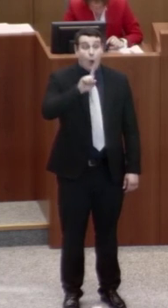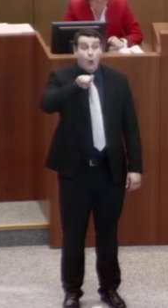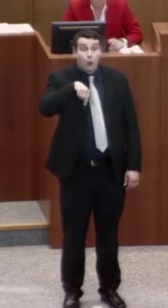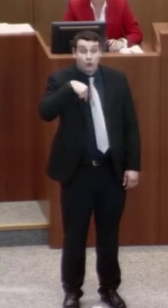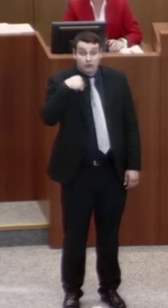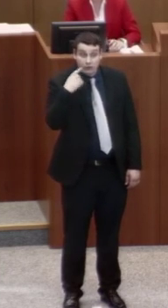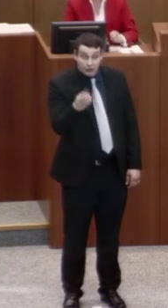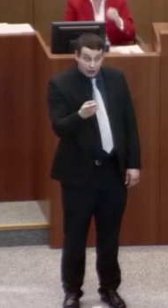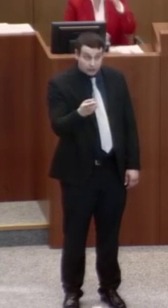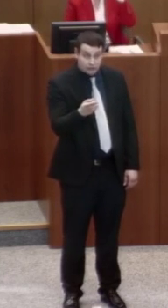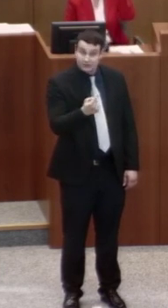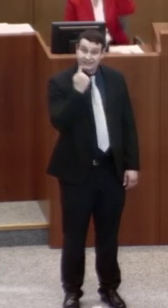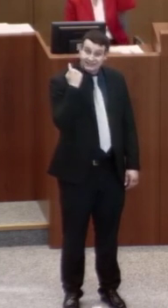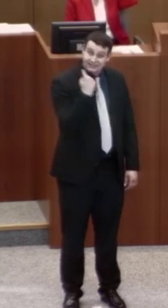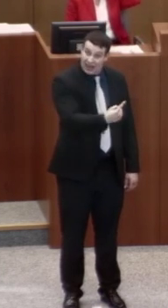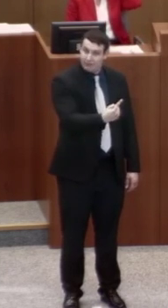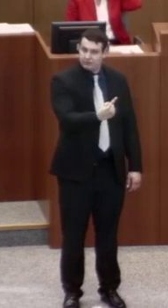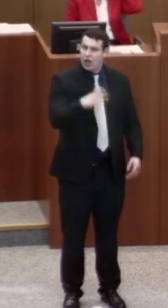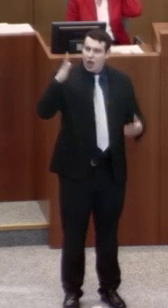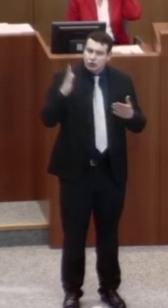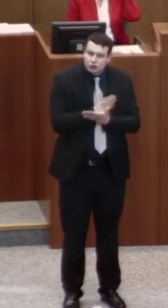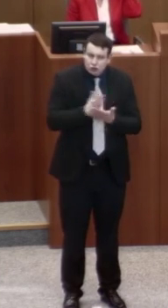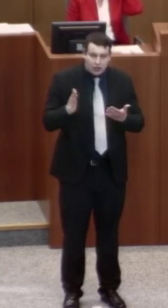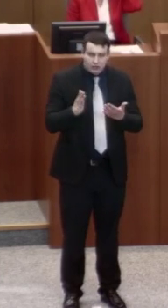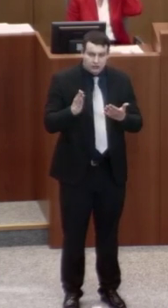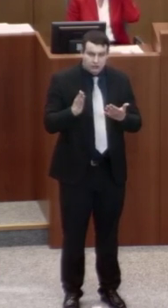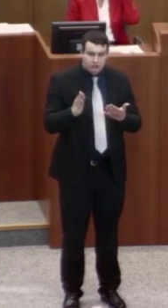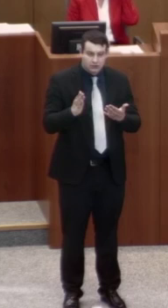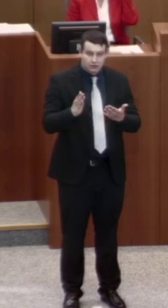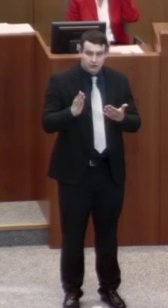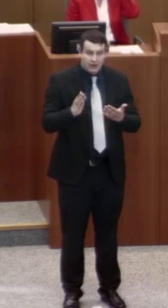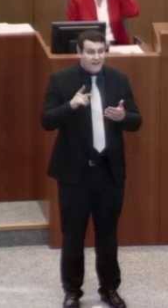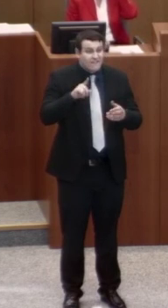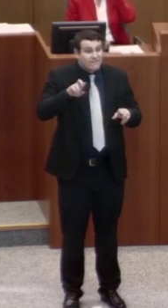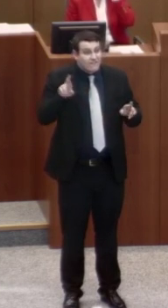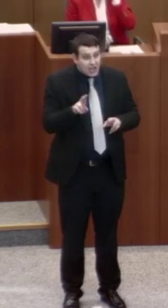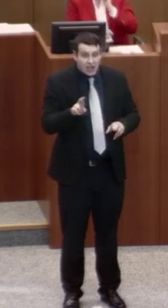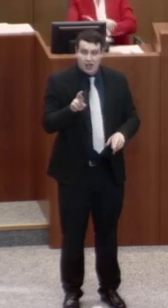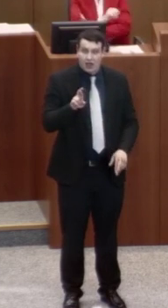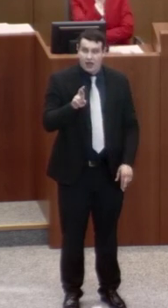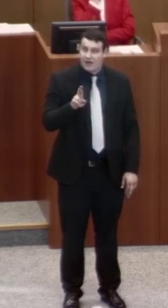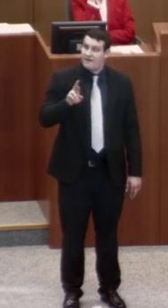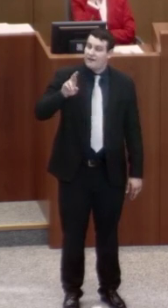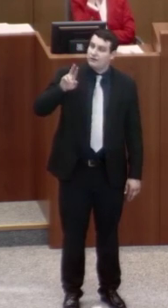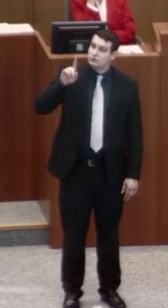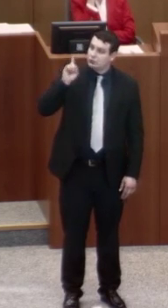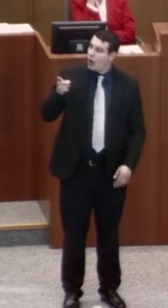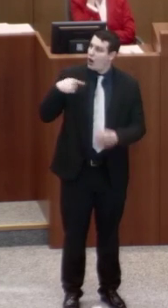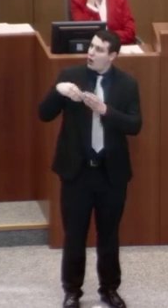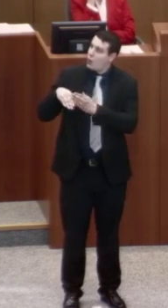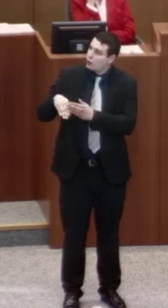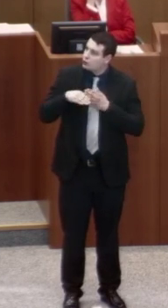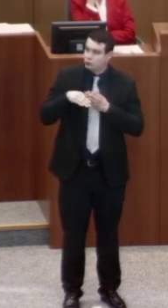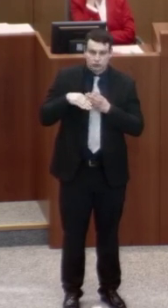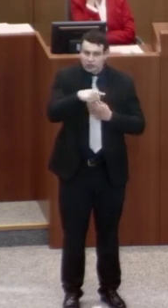letzter Konsequenz dann noch nicht einmal mehr selbst entscheiden, wer und von wem und wie die benötigte Unterstützung